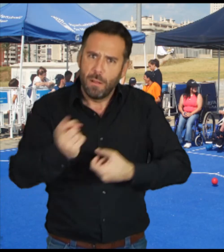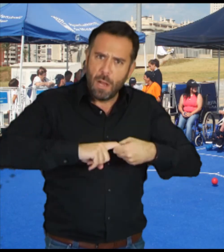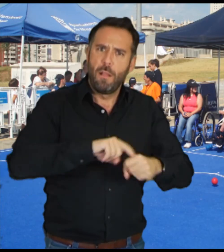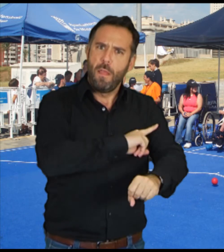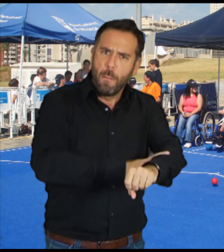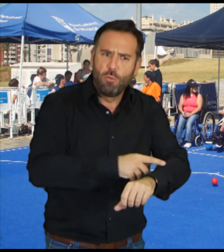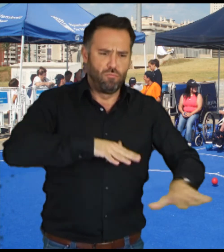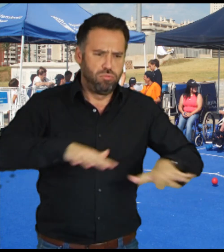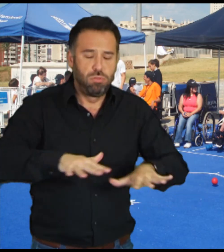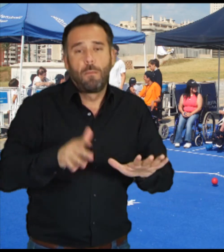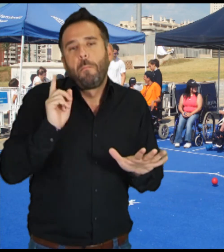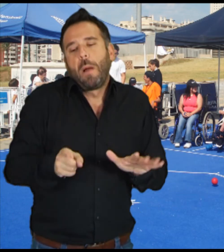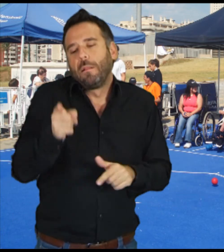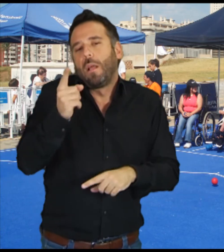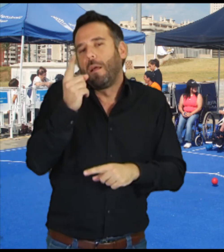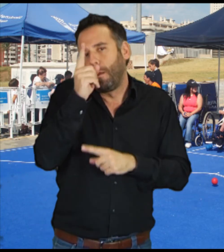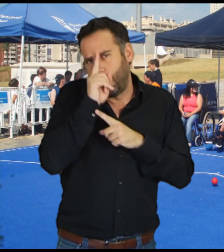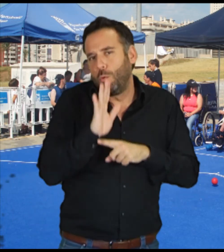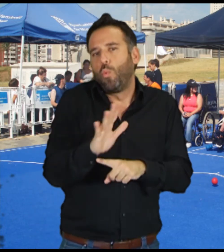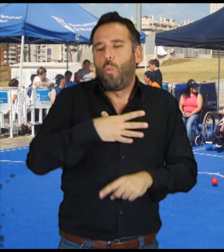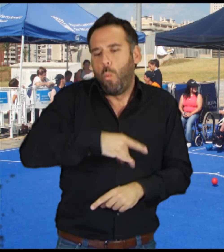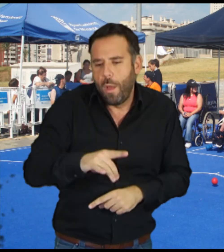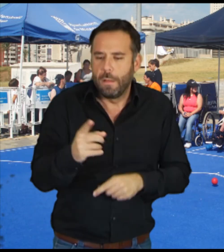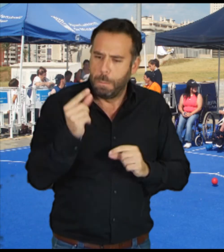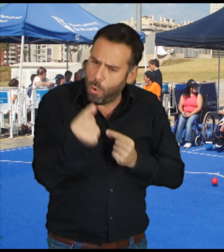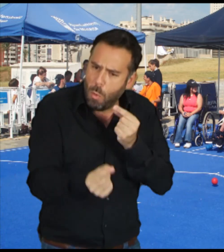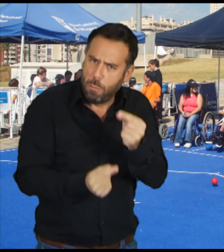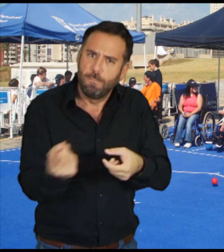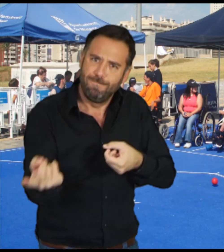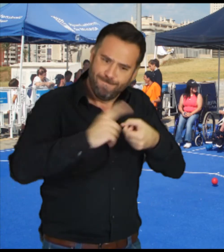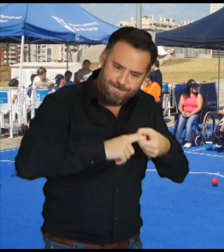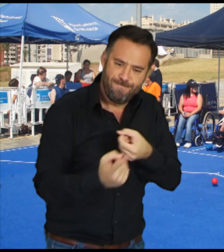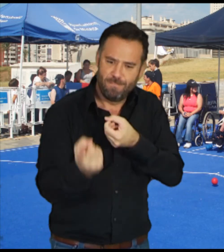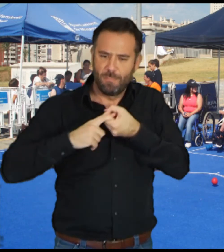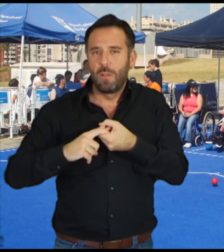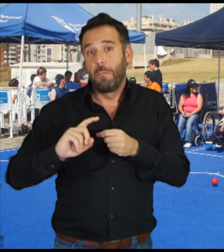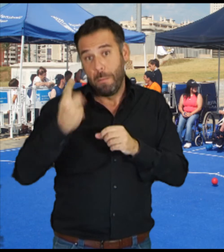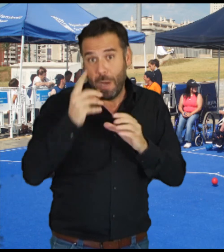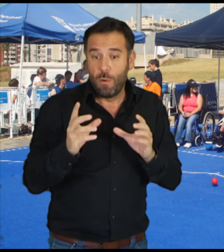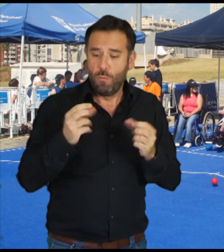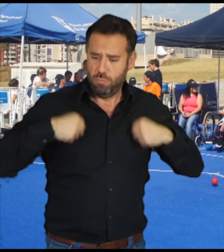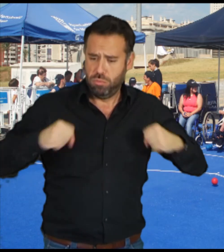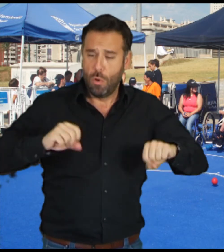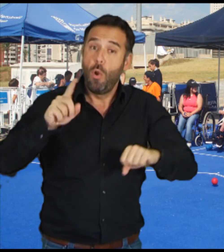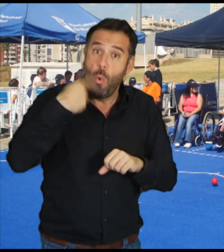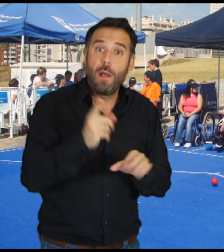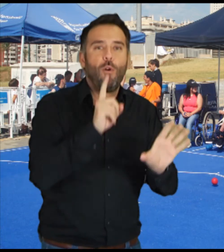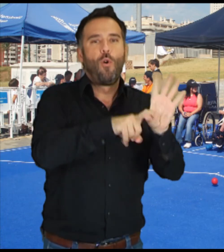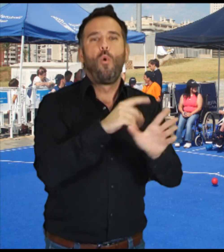las posibilidades de los deportistas incorporarlos a las distintas competiciones Empezando por los Juegos Deportivos Municipales